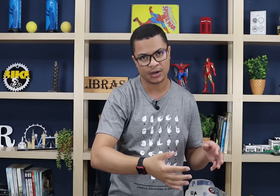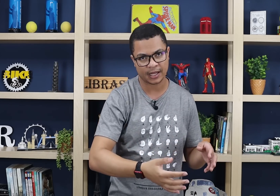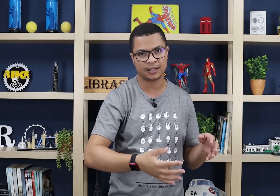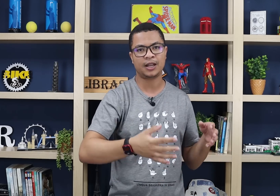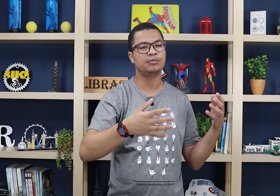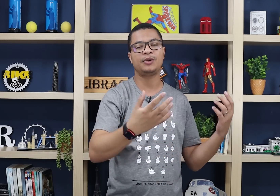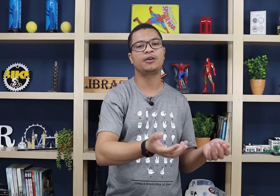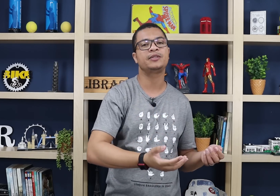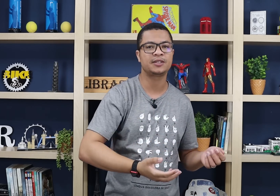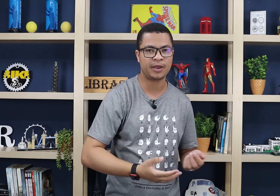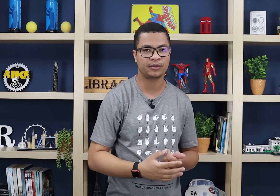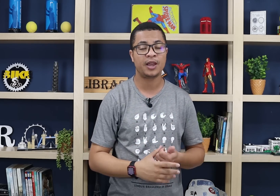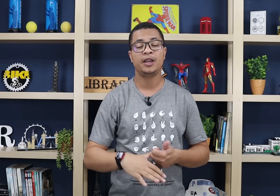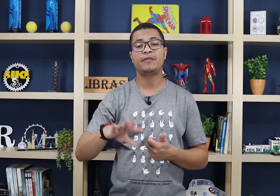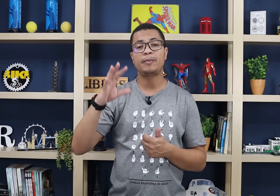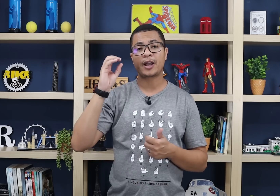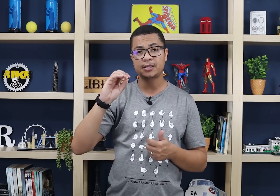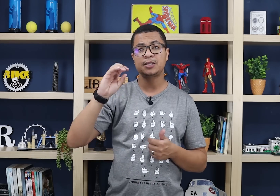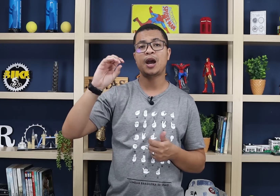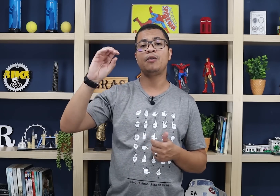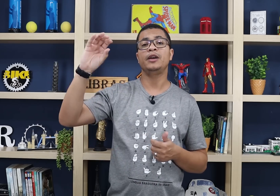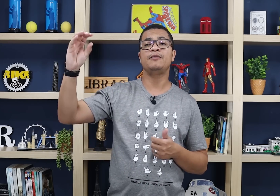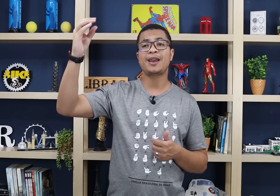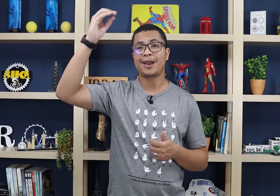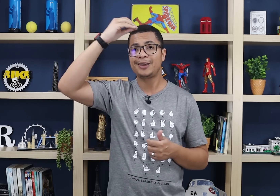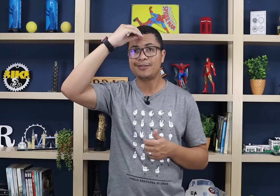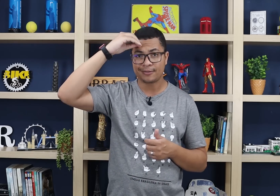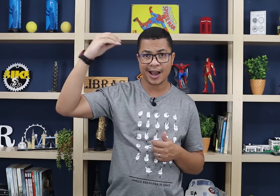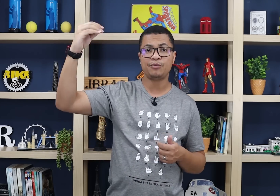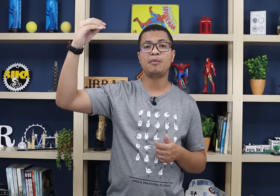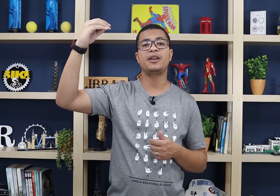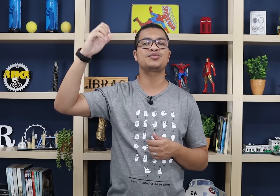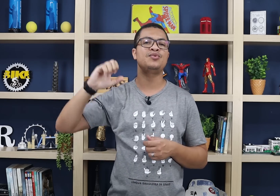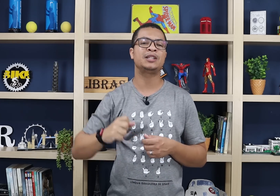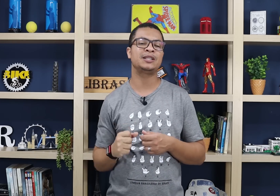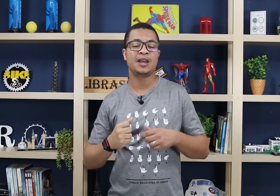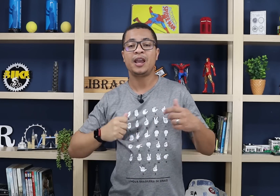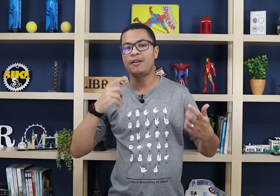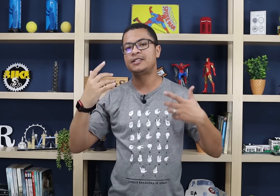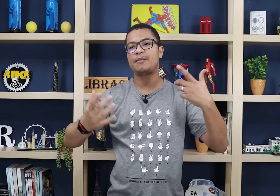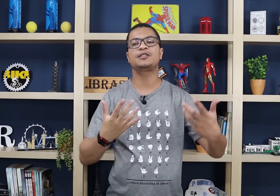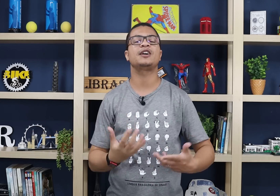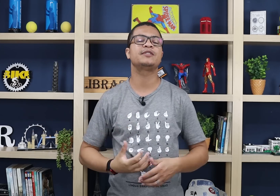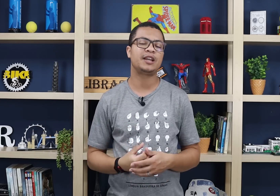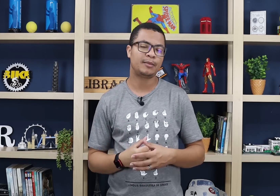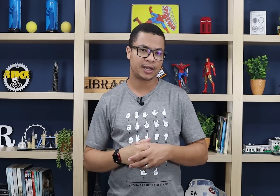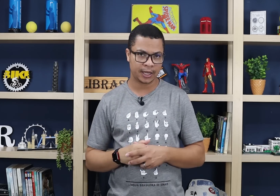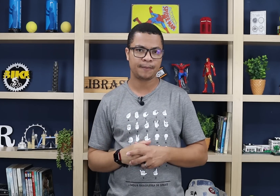do nada, lá no buraco de esquecimento. Ele vai pegar esse sinal e vai arquivar no Memórias Curtas. E aí vai ser mais fácil você lembrar dele,